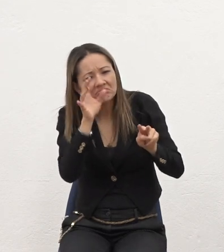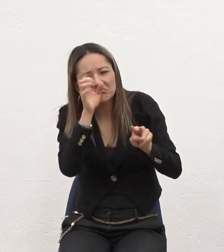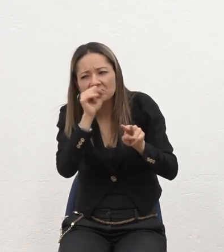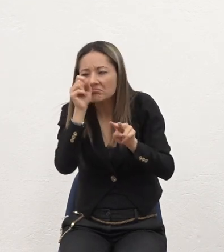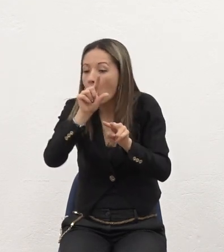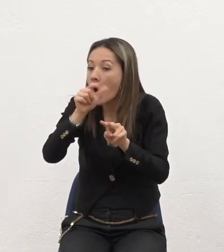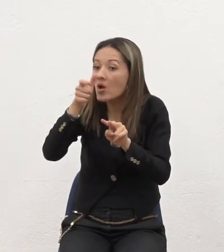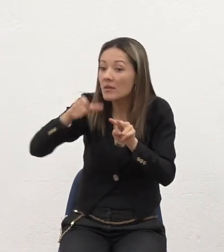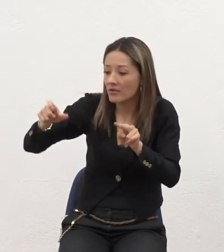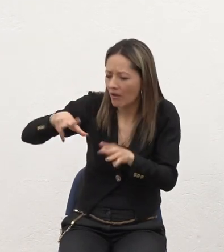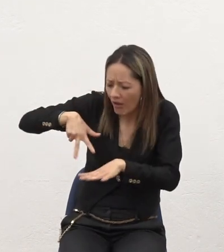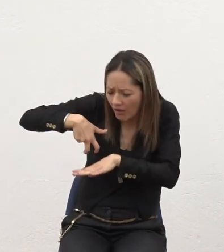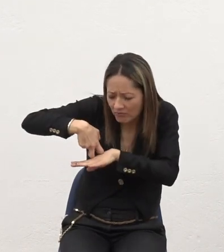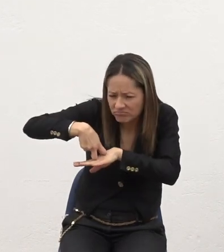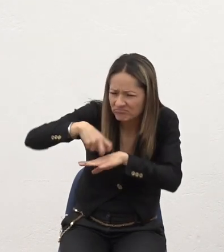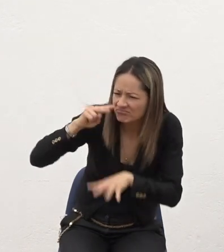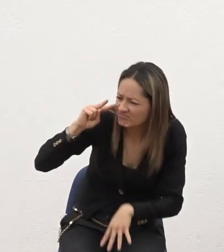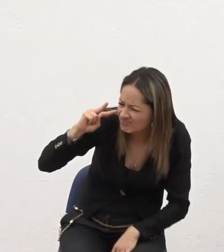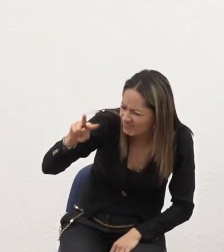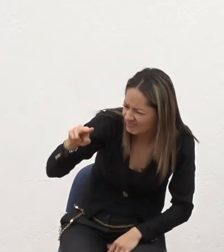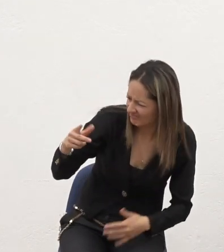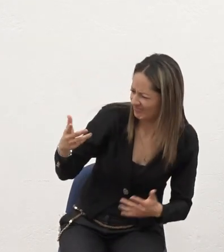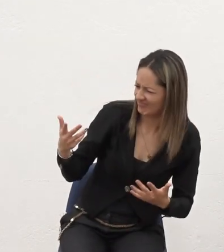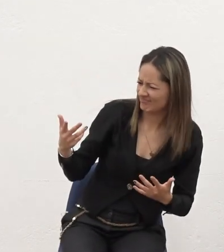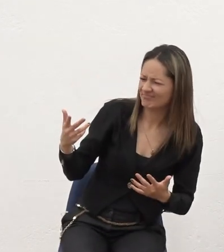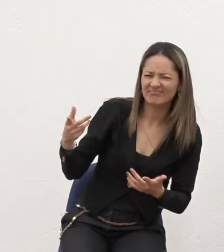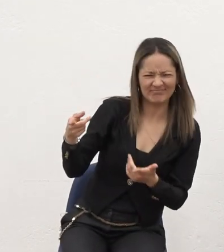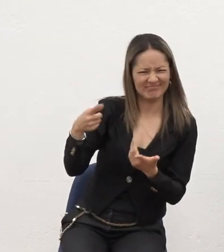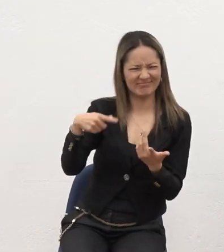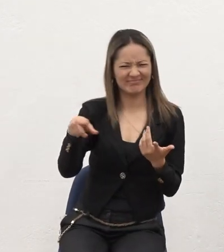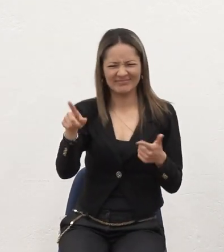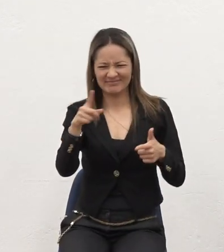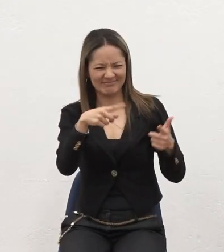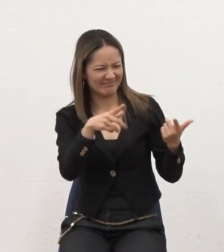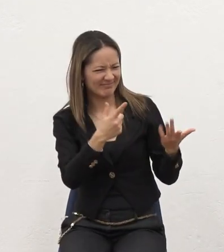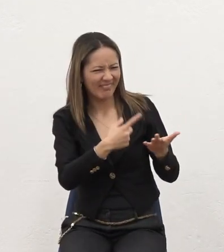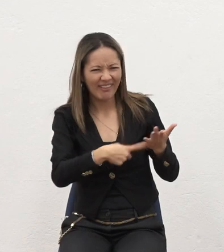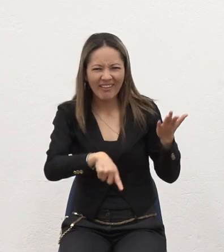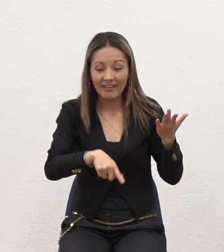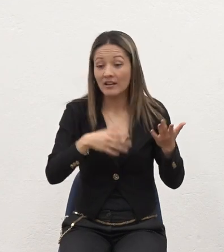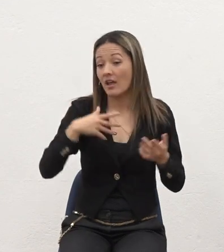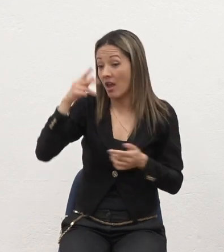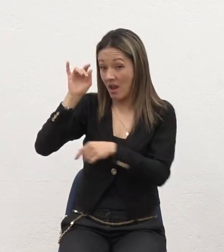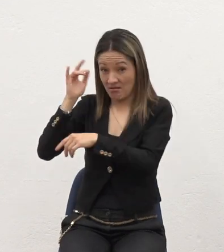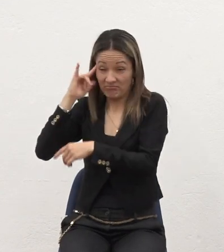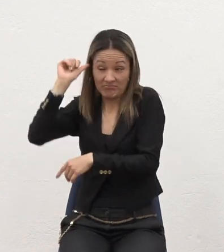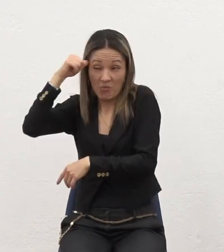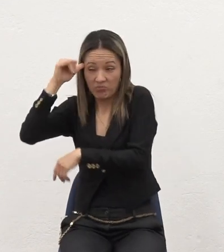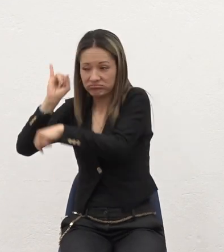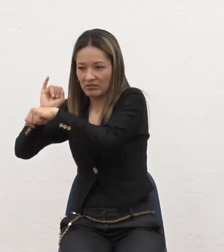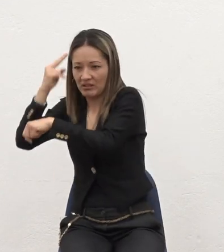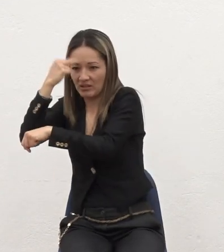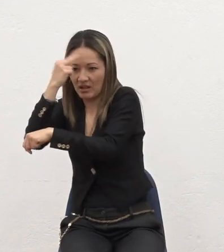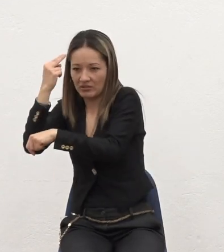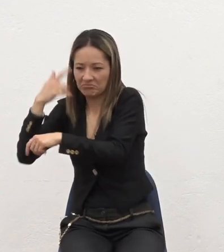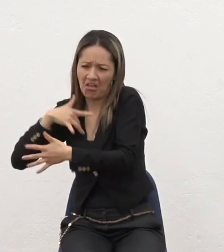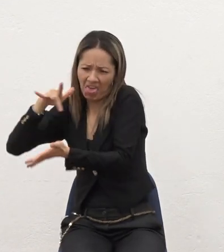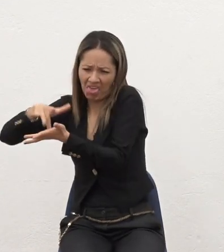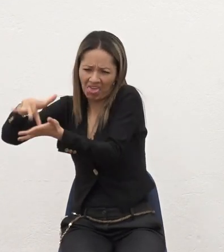personas Se arrodillaban Y yo decía Venga Que es es esta vaina Porque regularmente La iglesia católica La que Regularmente yo asistía Pues no se